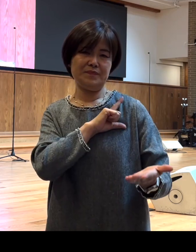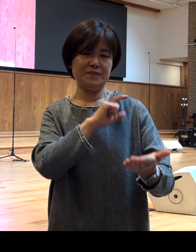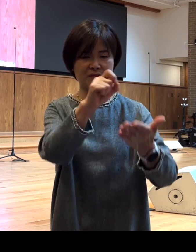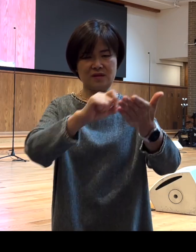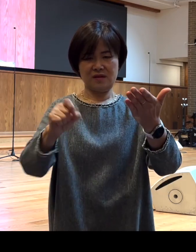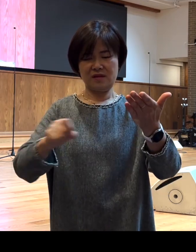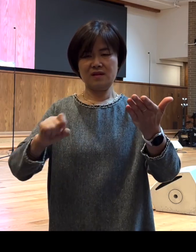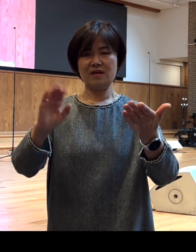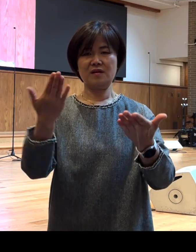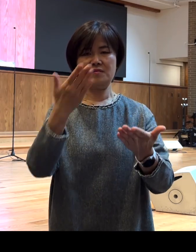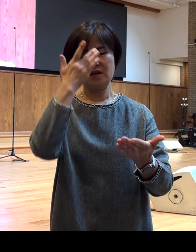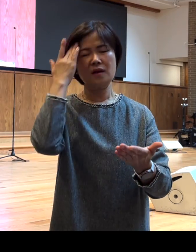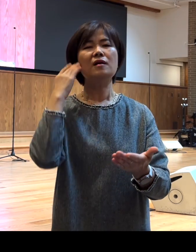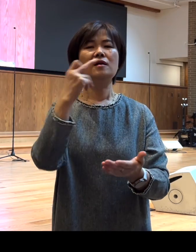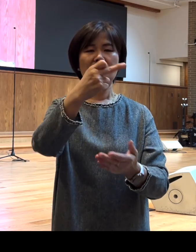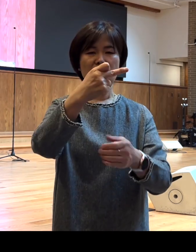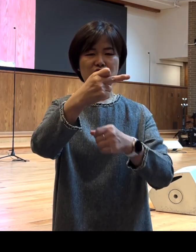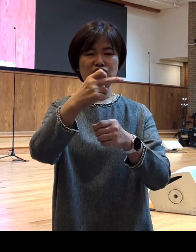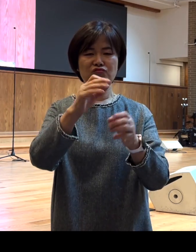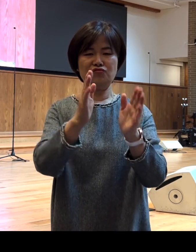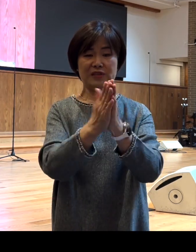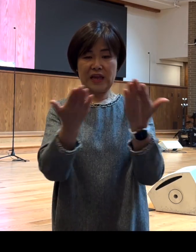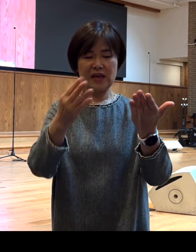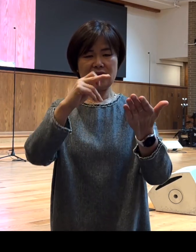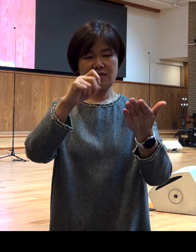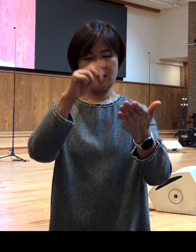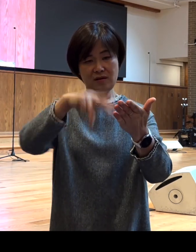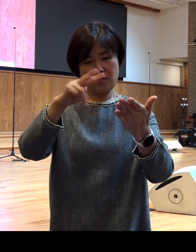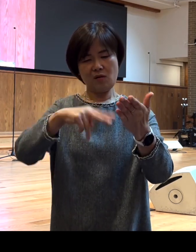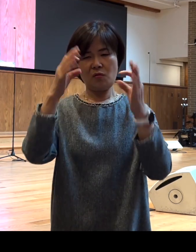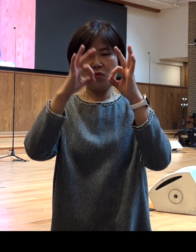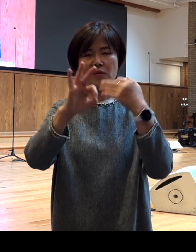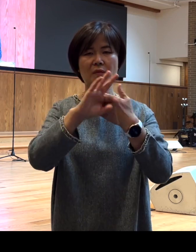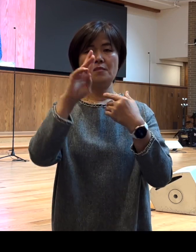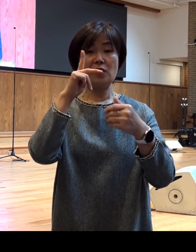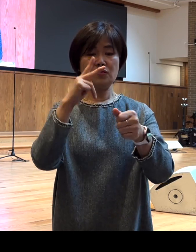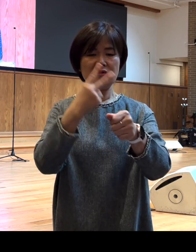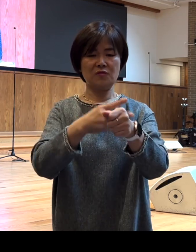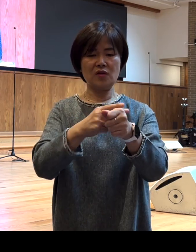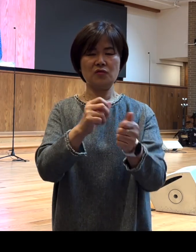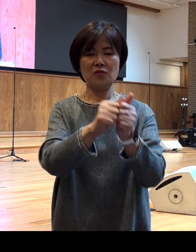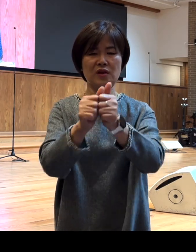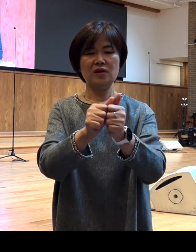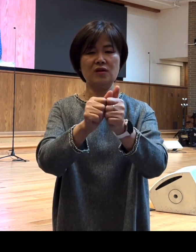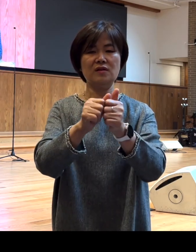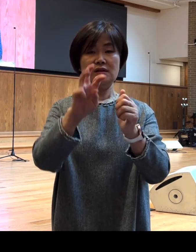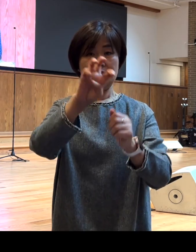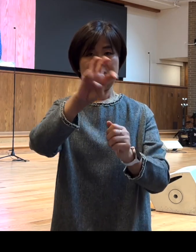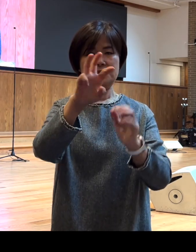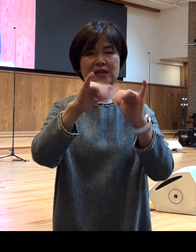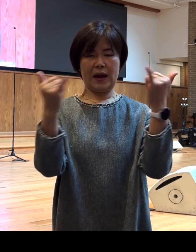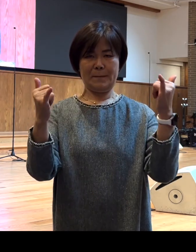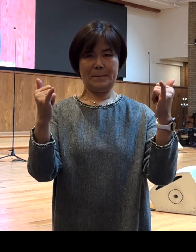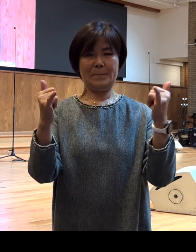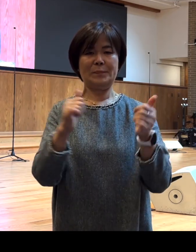12장으로 된 이 책에 보면 바울과 동역했던 30여 명의 그런 동역자들을